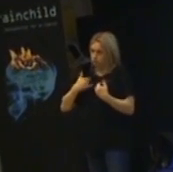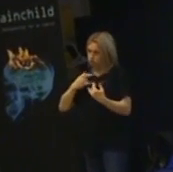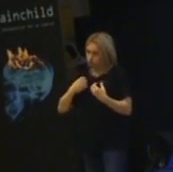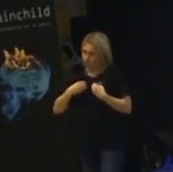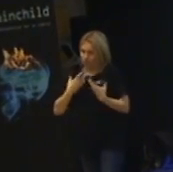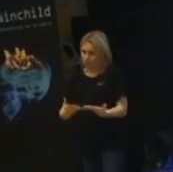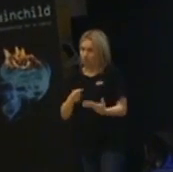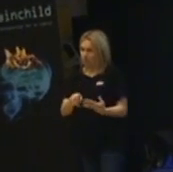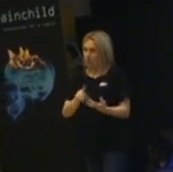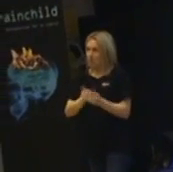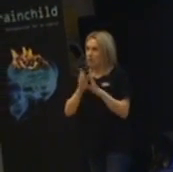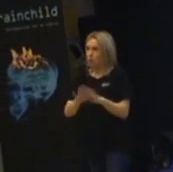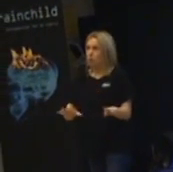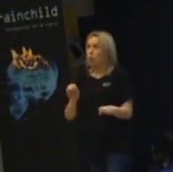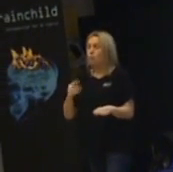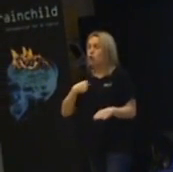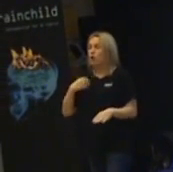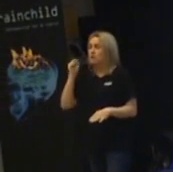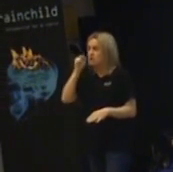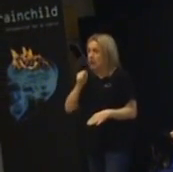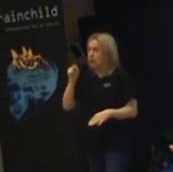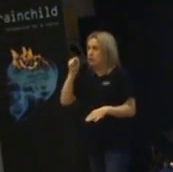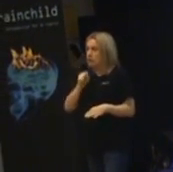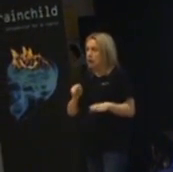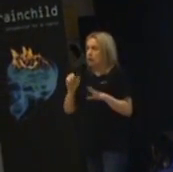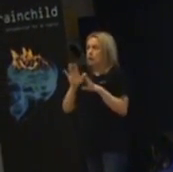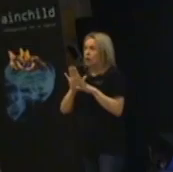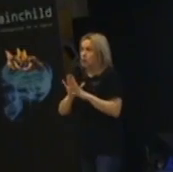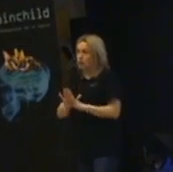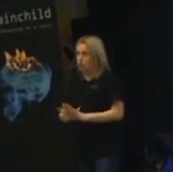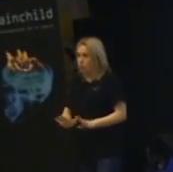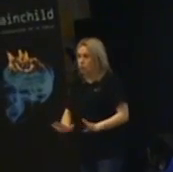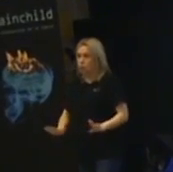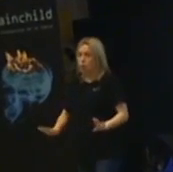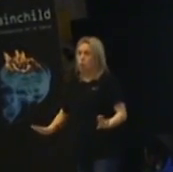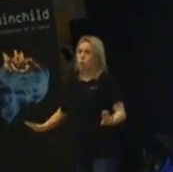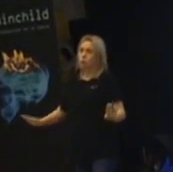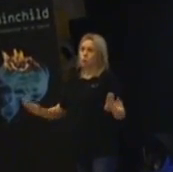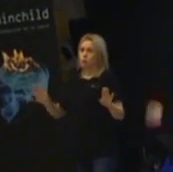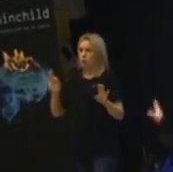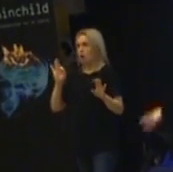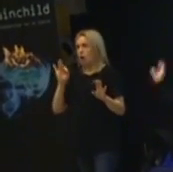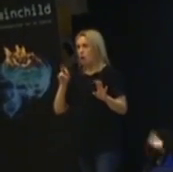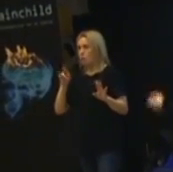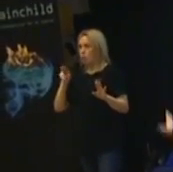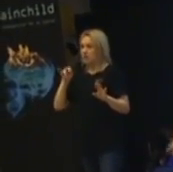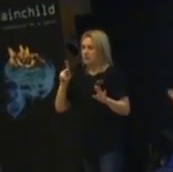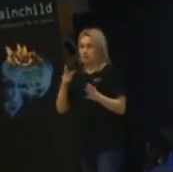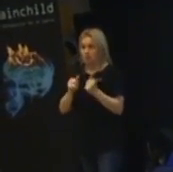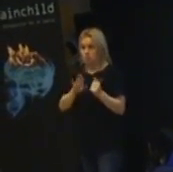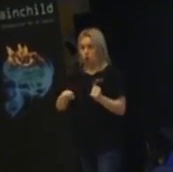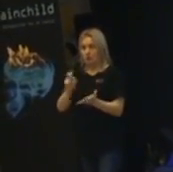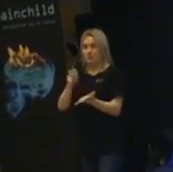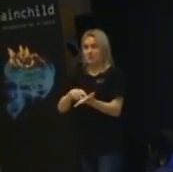jättelugn. Är så lugn. Och är så harmonisk. Och barnet är tiger.